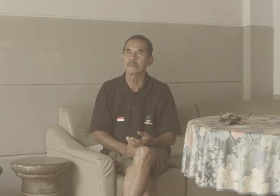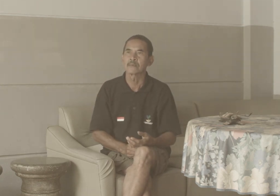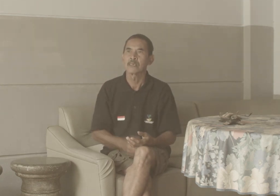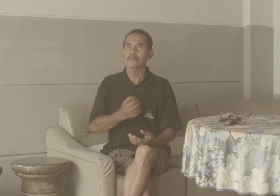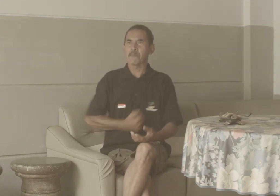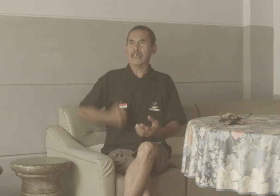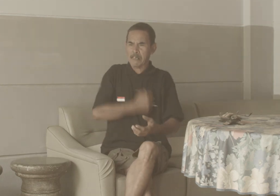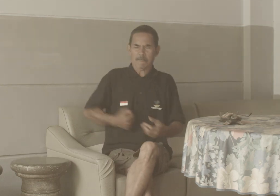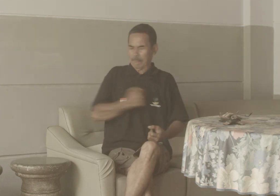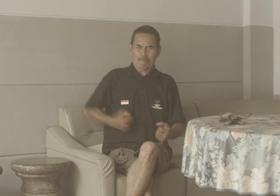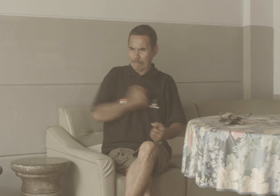Marah